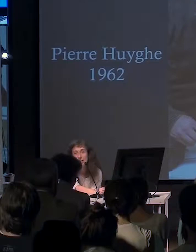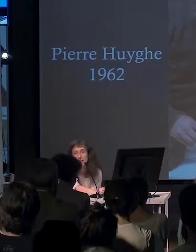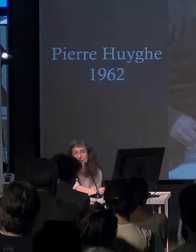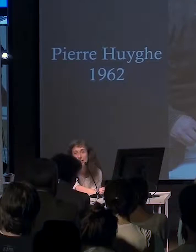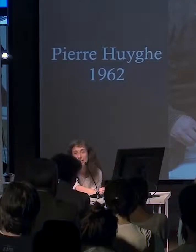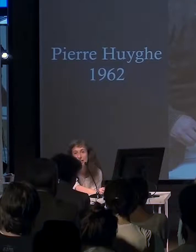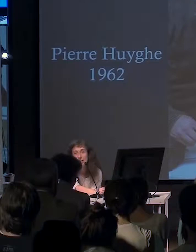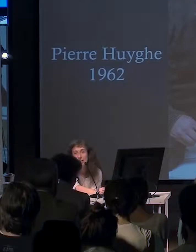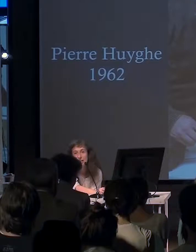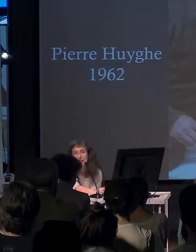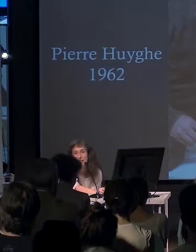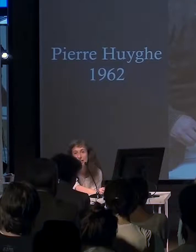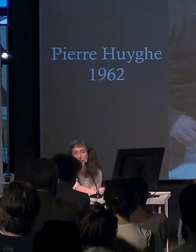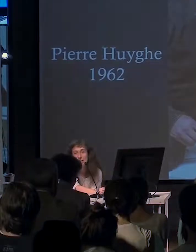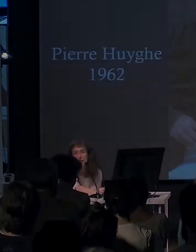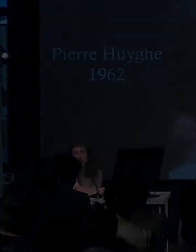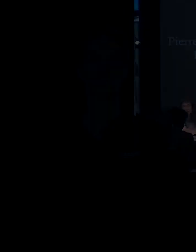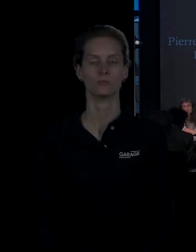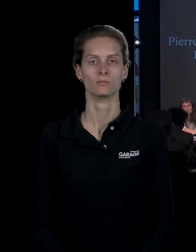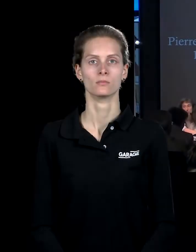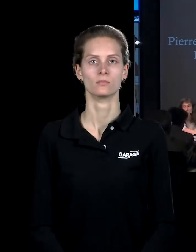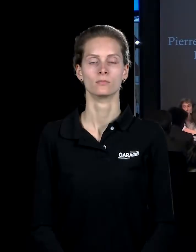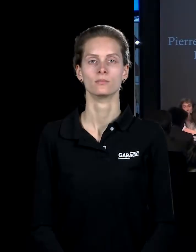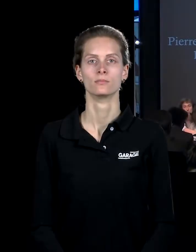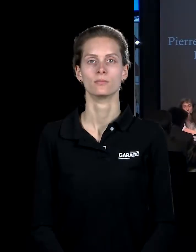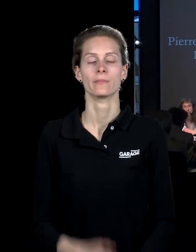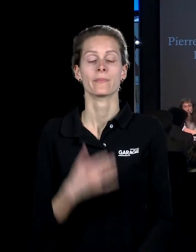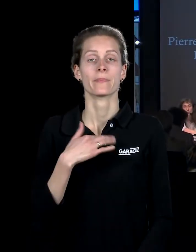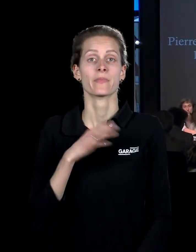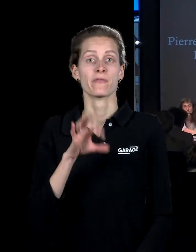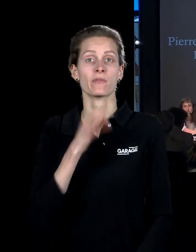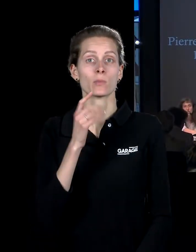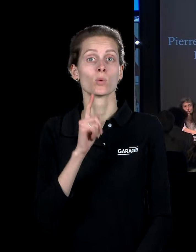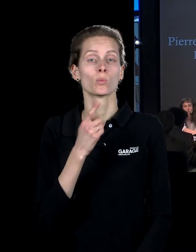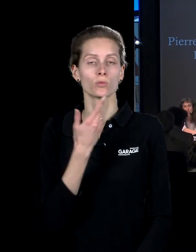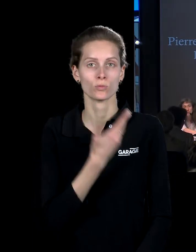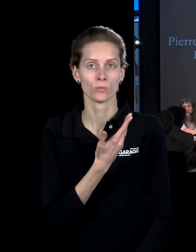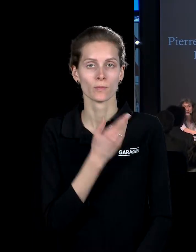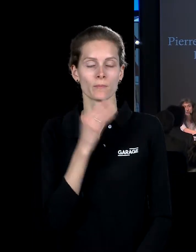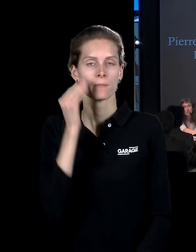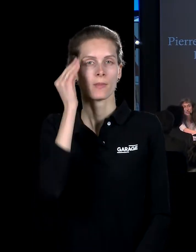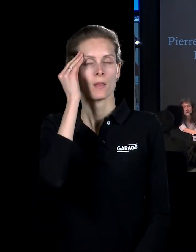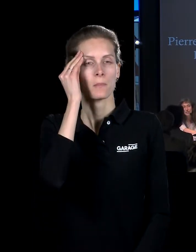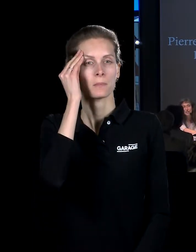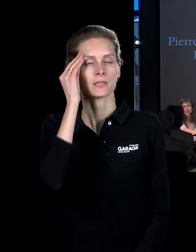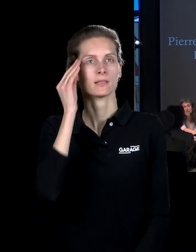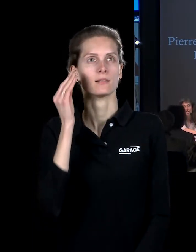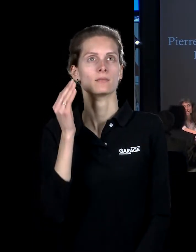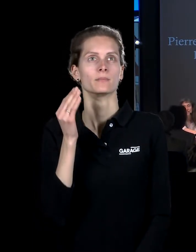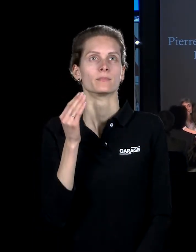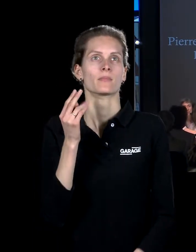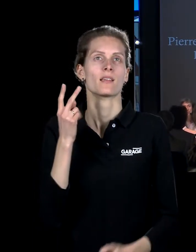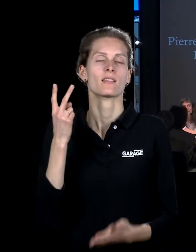Стена позади художника белого цвета. И выбрала её потому, что идея некого смещения, раздвоения